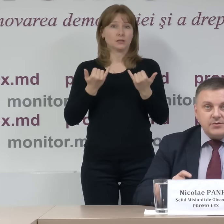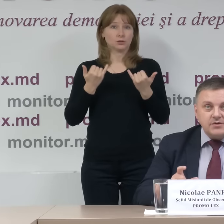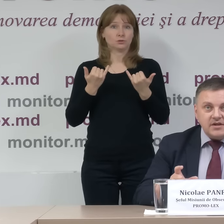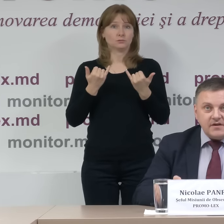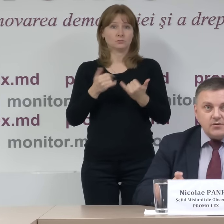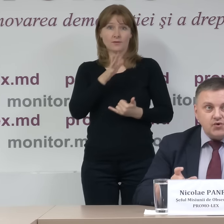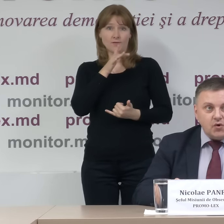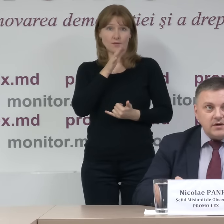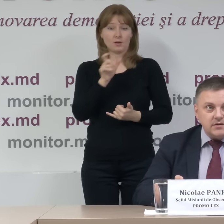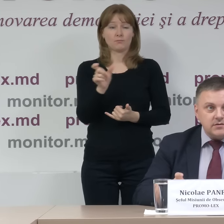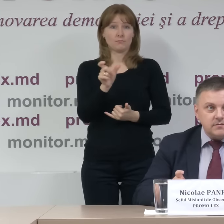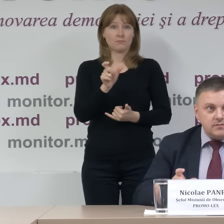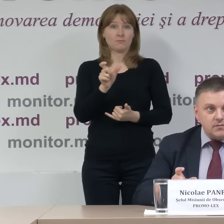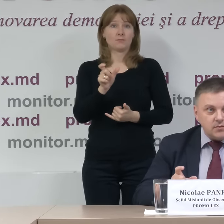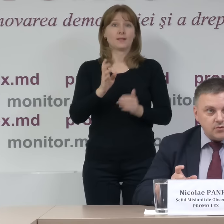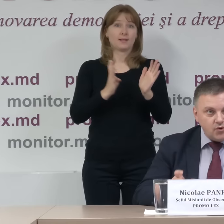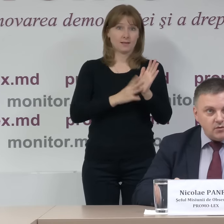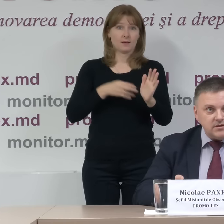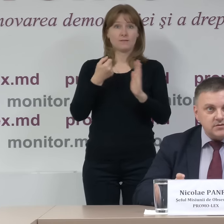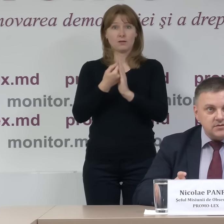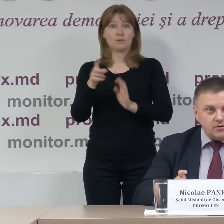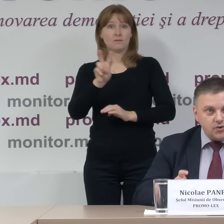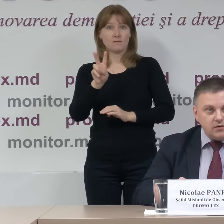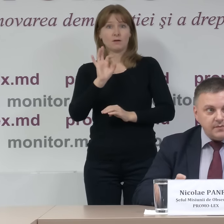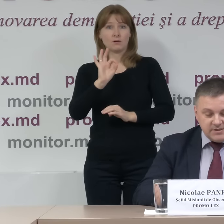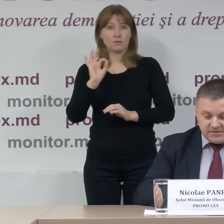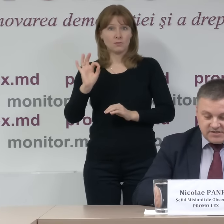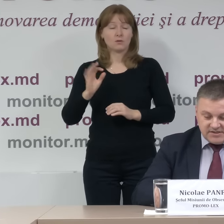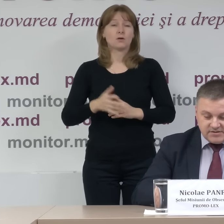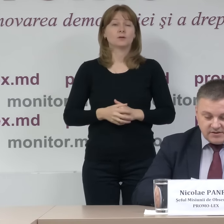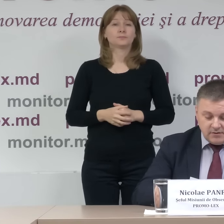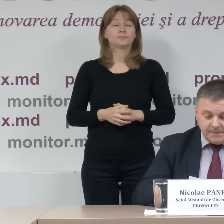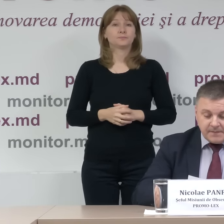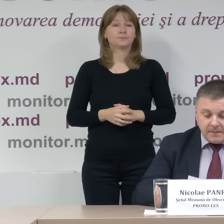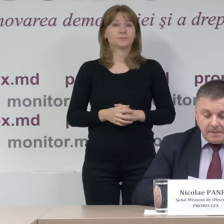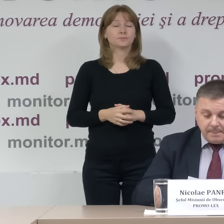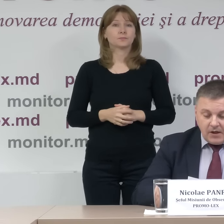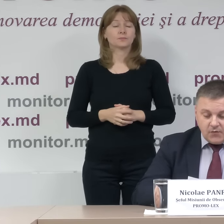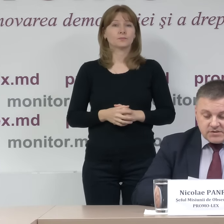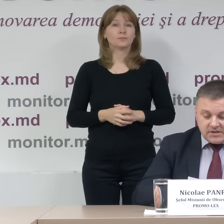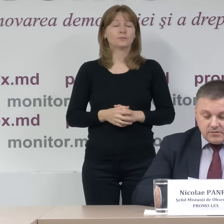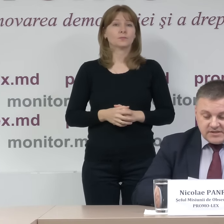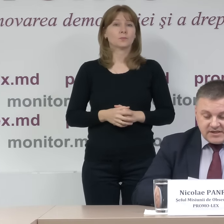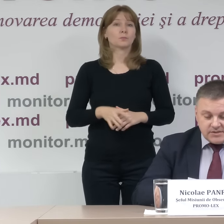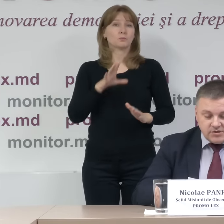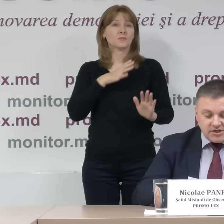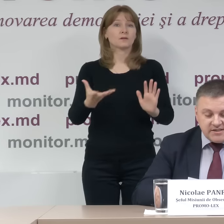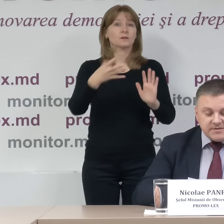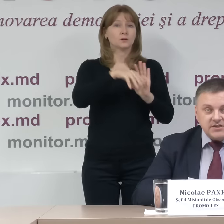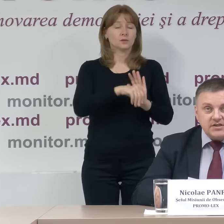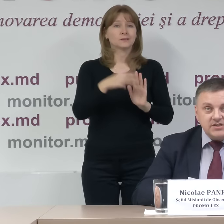spuneam, pentru intervalul 9-2 sau 9-14-00 au fost incluse